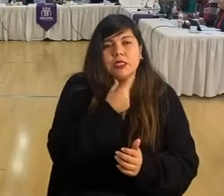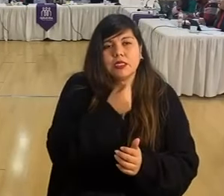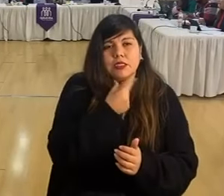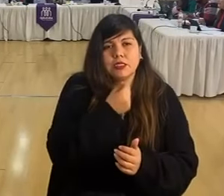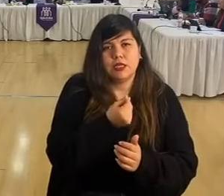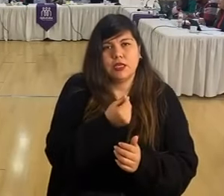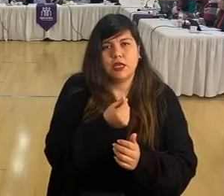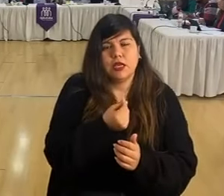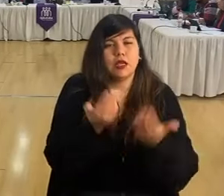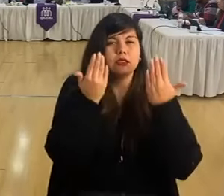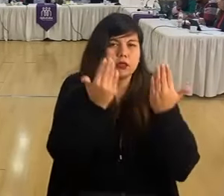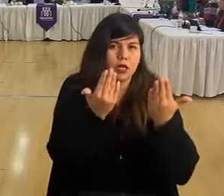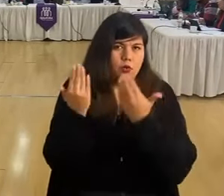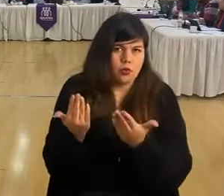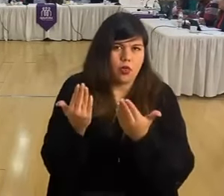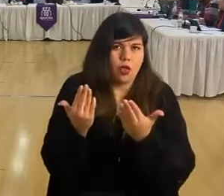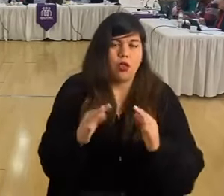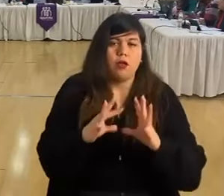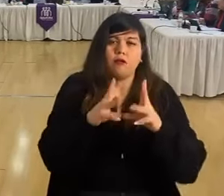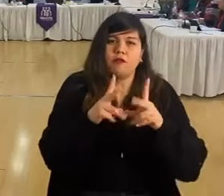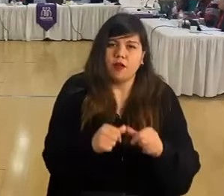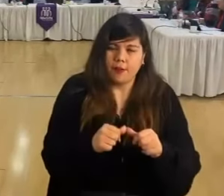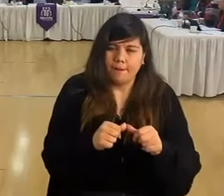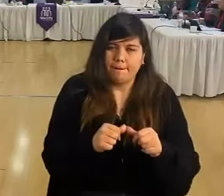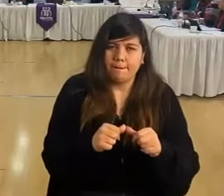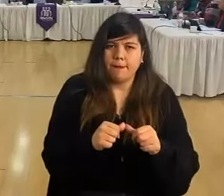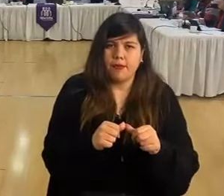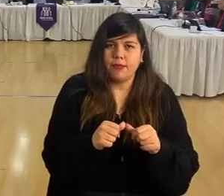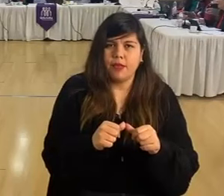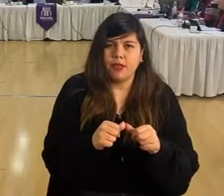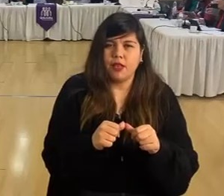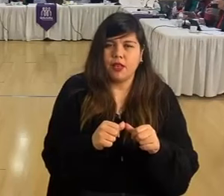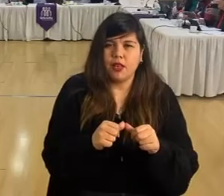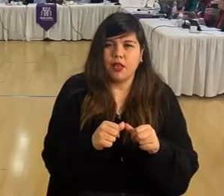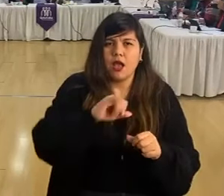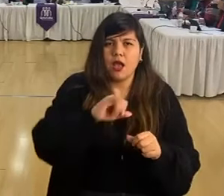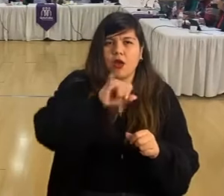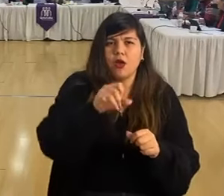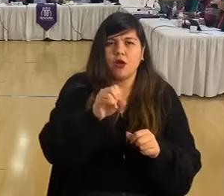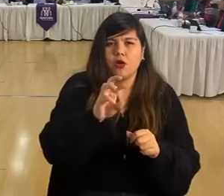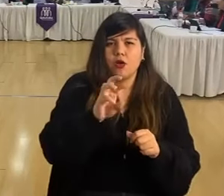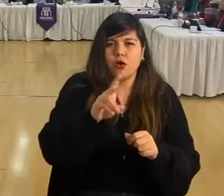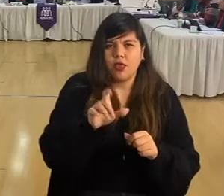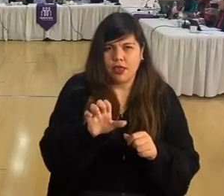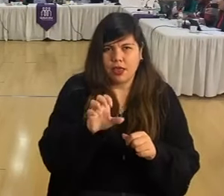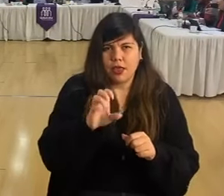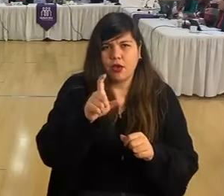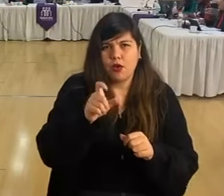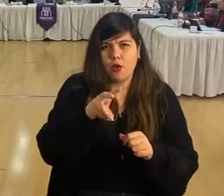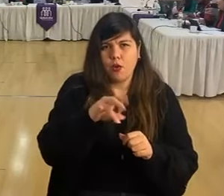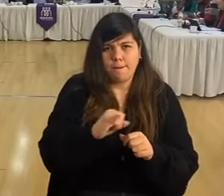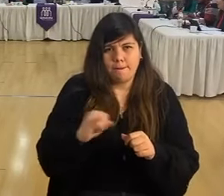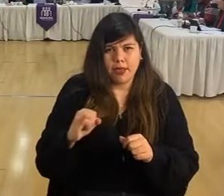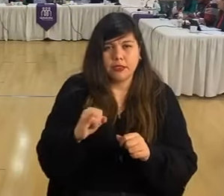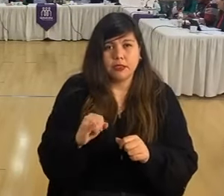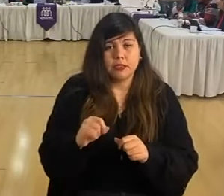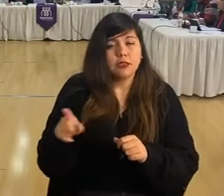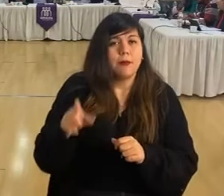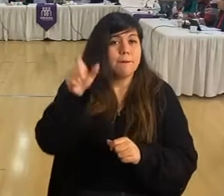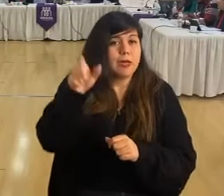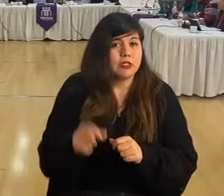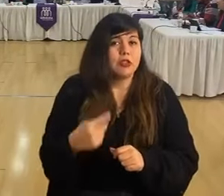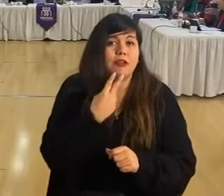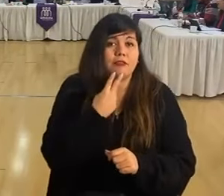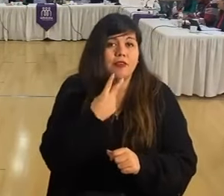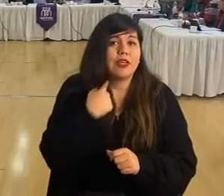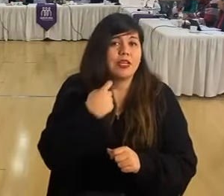saludar a la familia de don Jorge Gómez Auge, un quilicurano